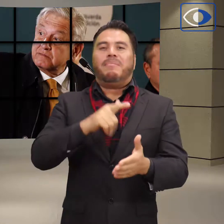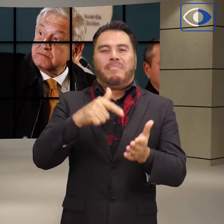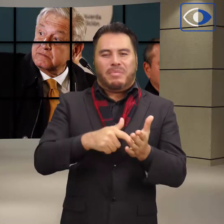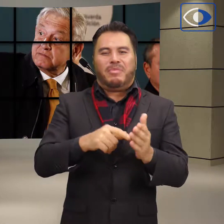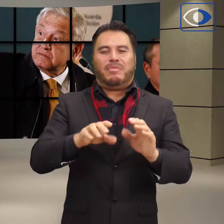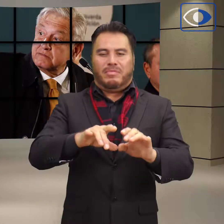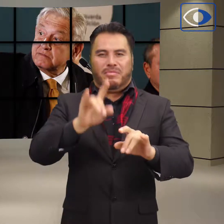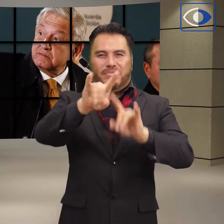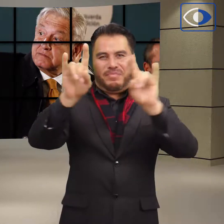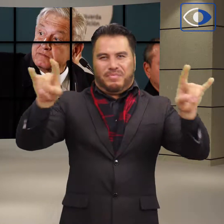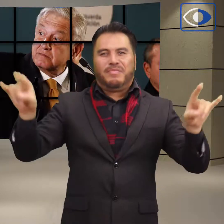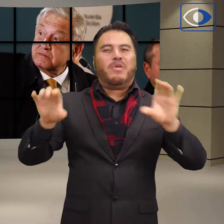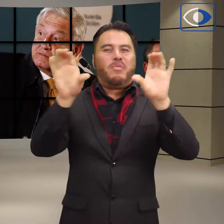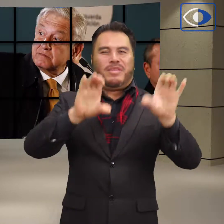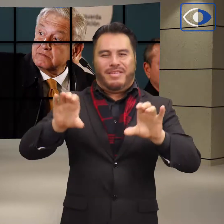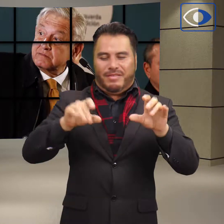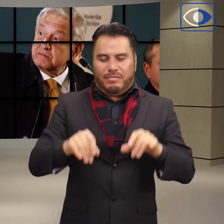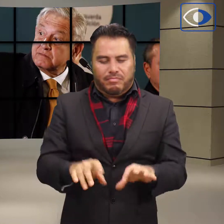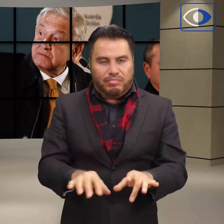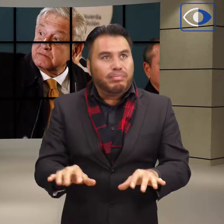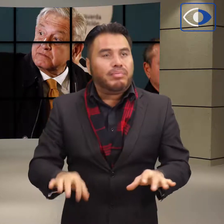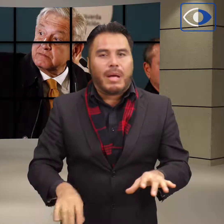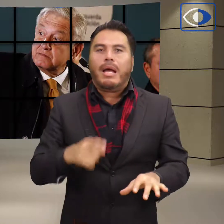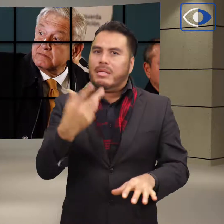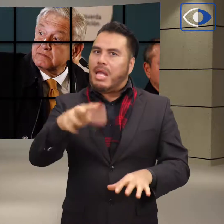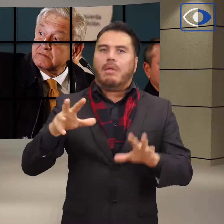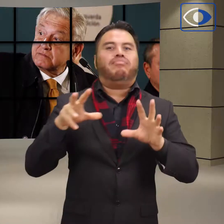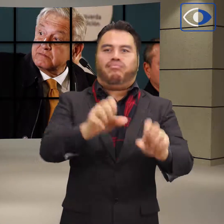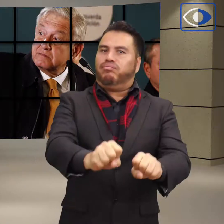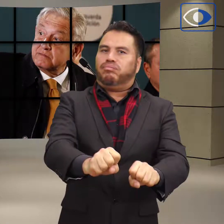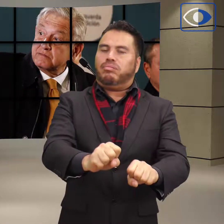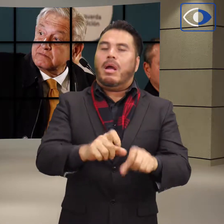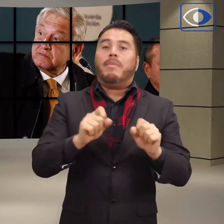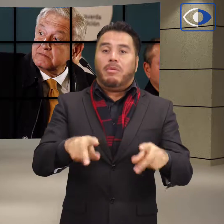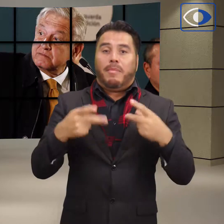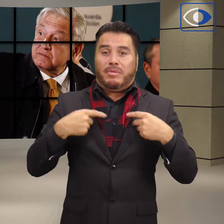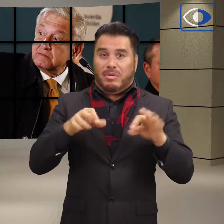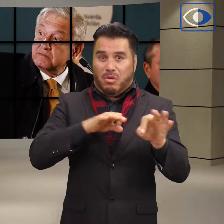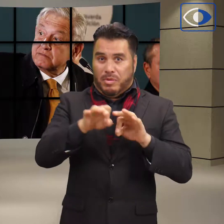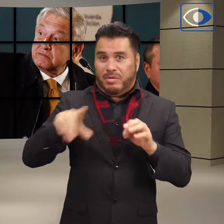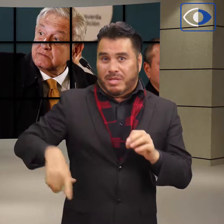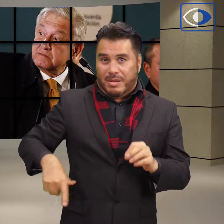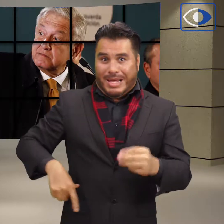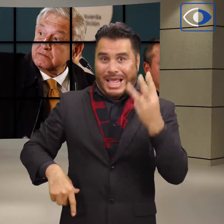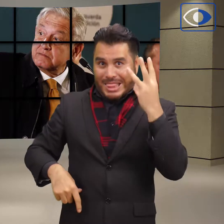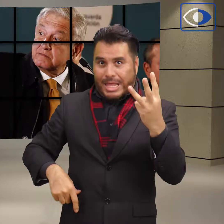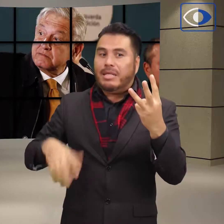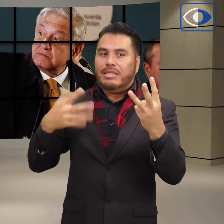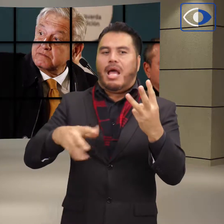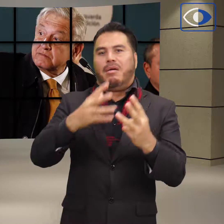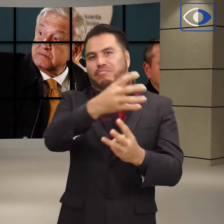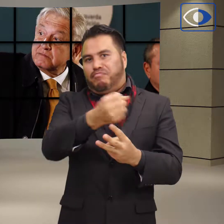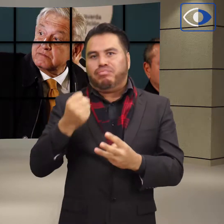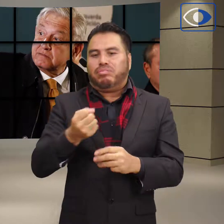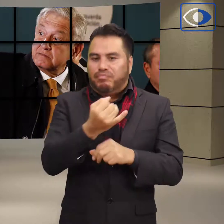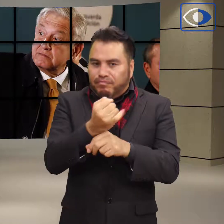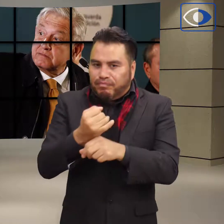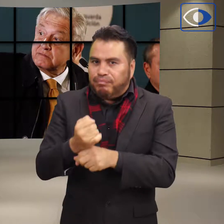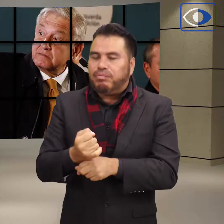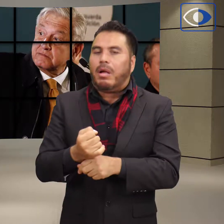centro de monitoreo y son investigados al menos tres funcionarios de Pemex, logística, implicados en el robo de combustible. 4 mil